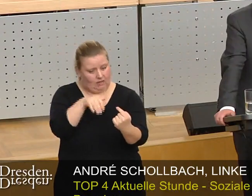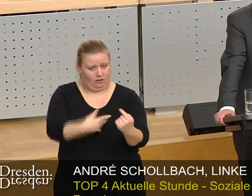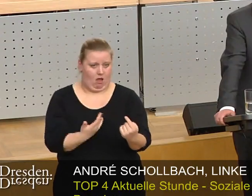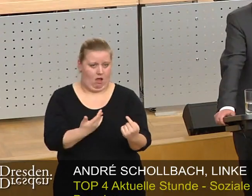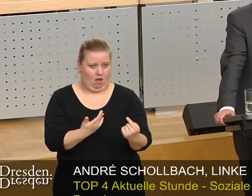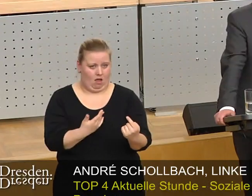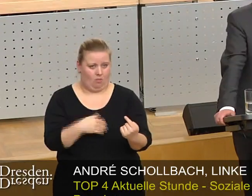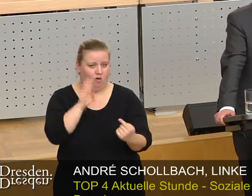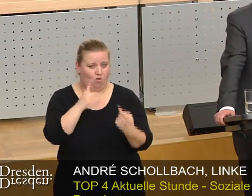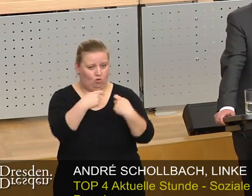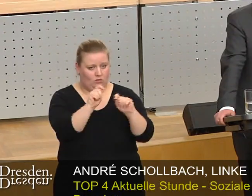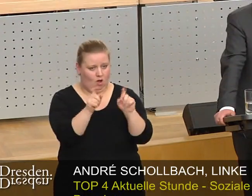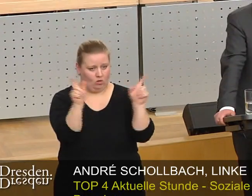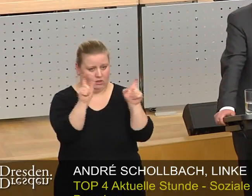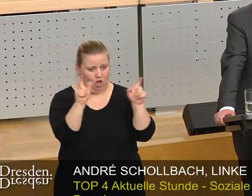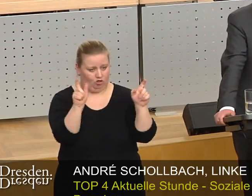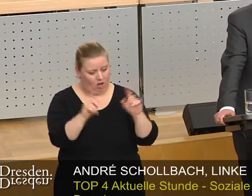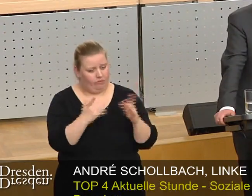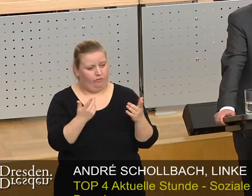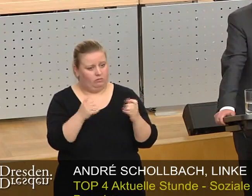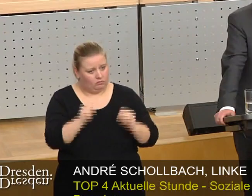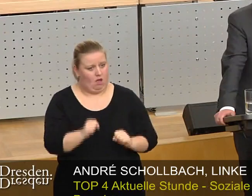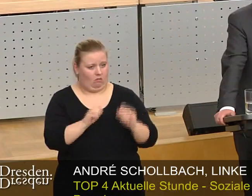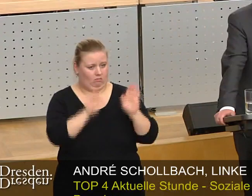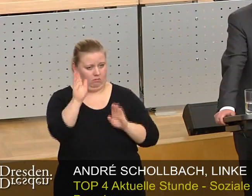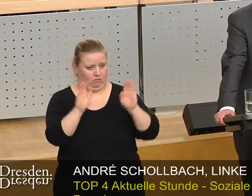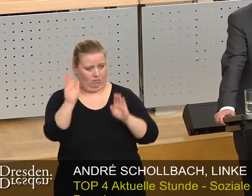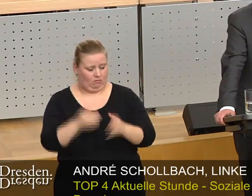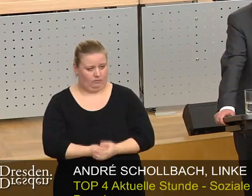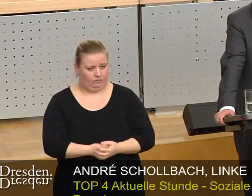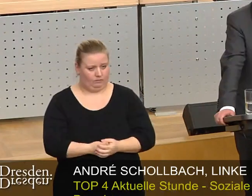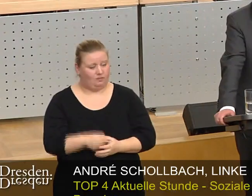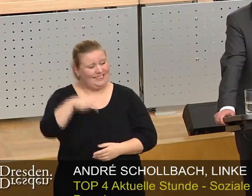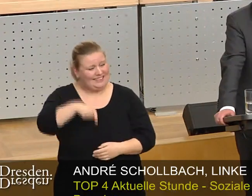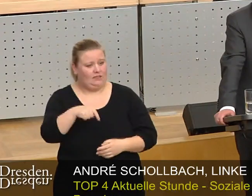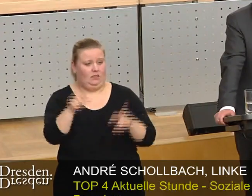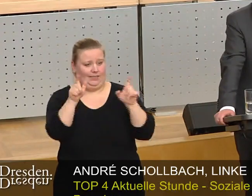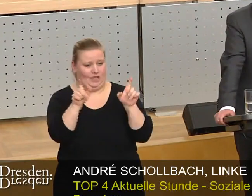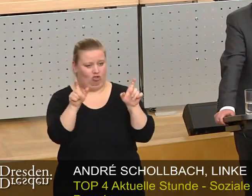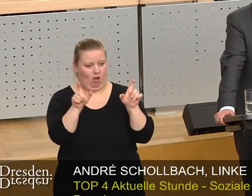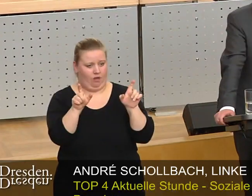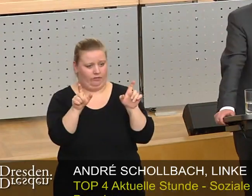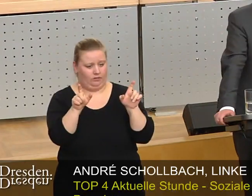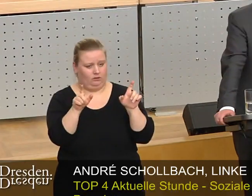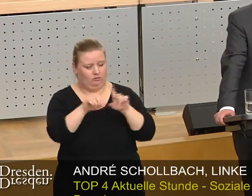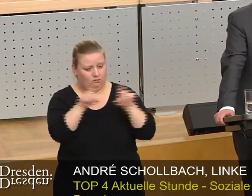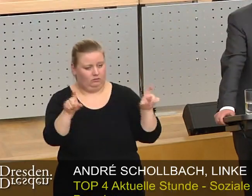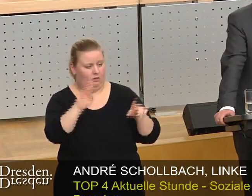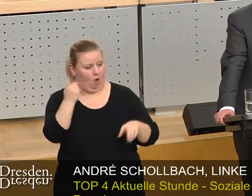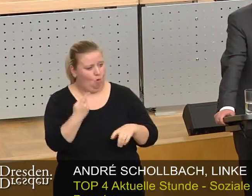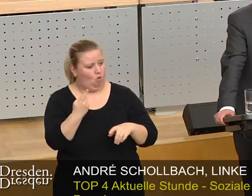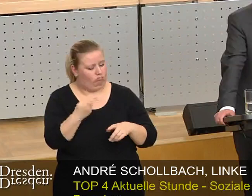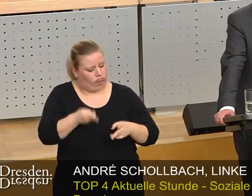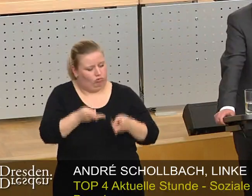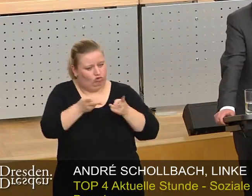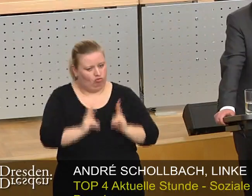der städtischen Wohnungsbaugesellschaft kann gefasst werden. Mit dieser Gesellschaft soll die Stadt Schritt für